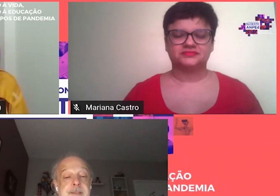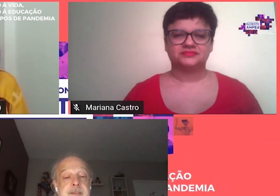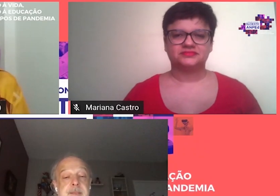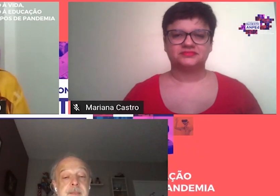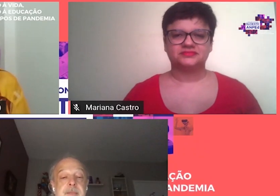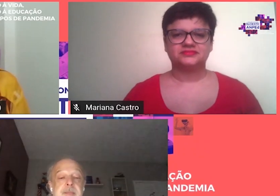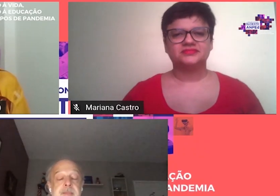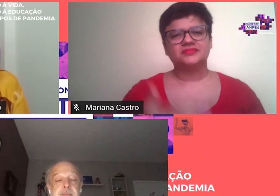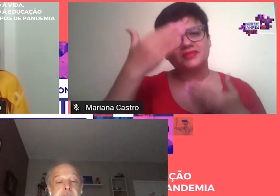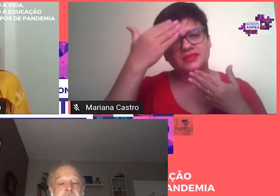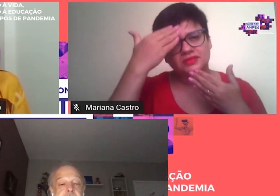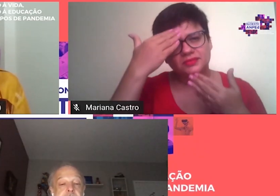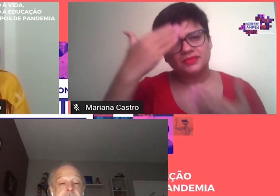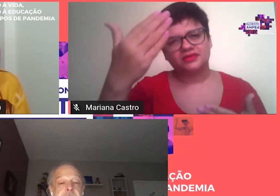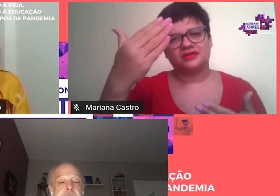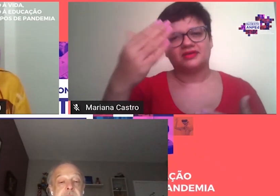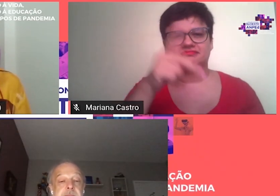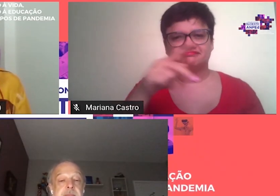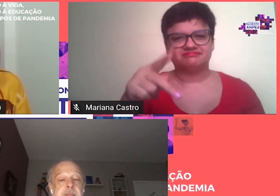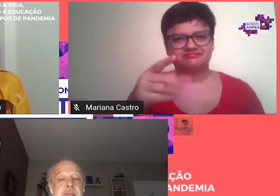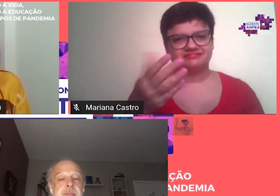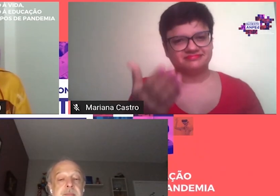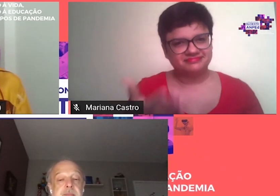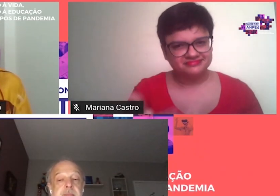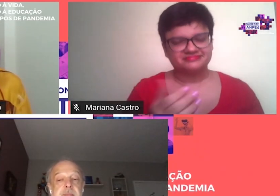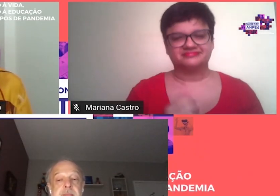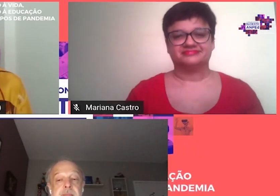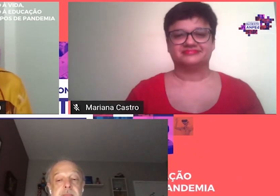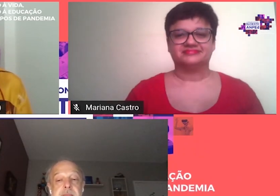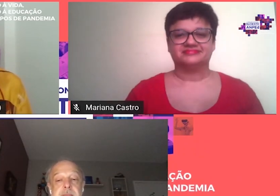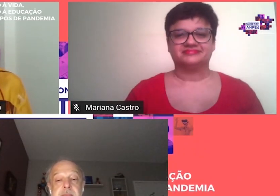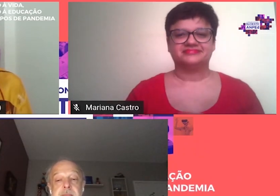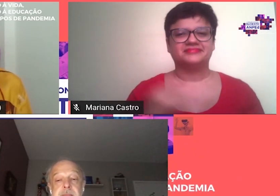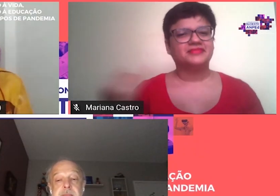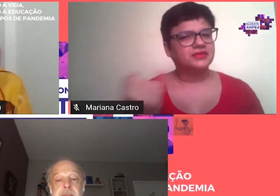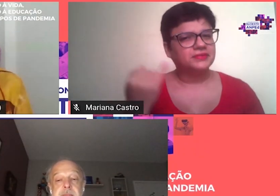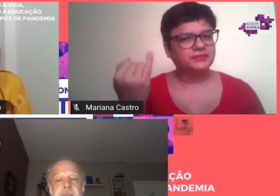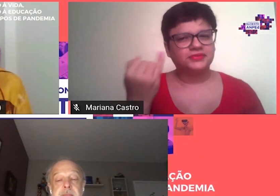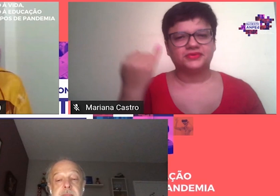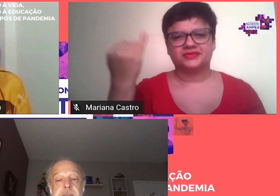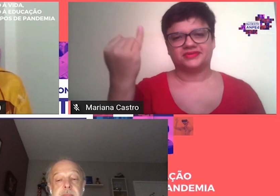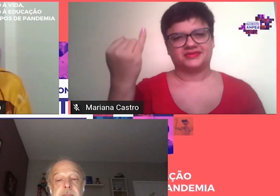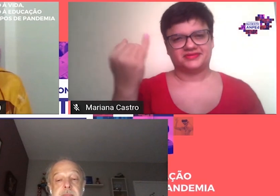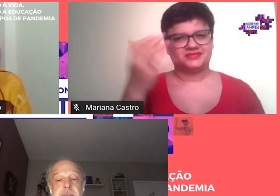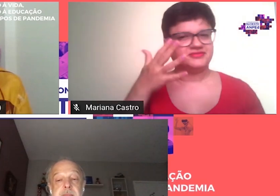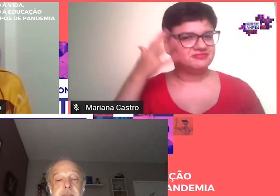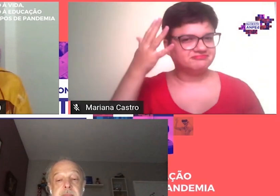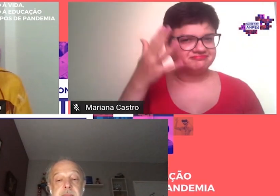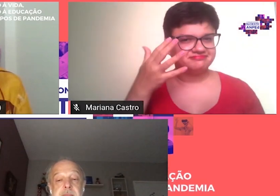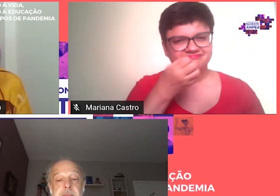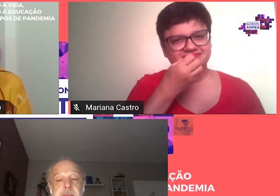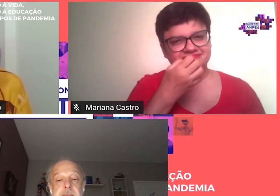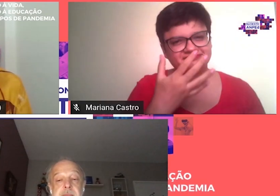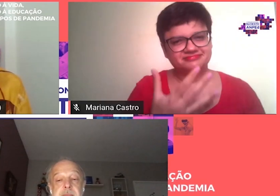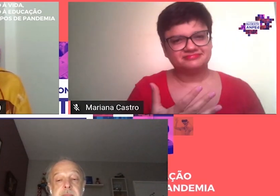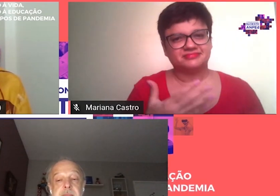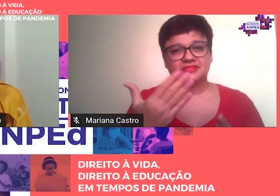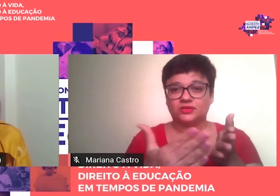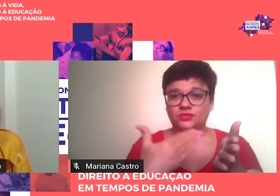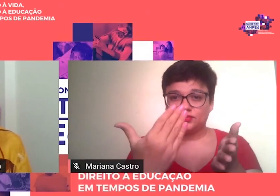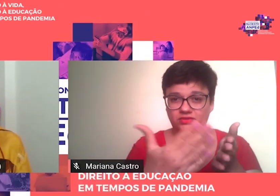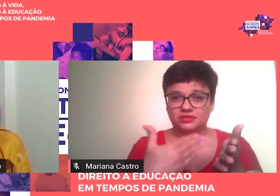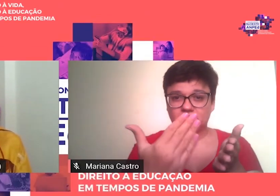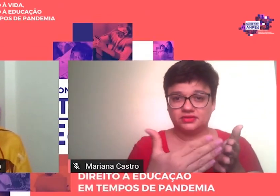Obrigada, Gustavo. Importantes palavras, não é, Gustavo? acho que tem uma... O livro tem